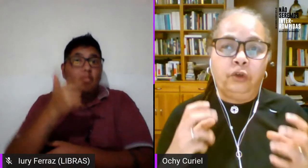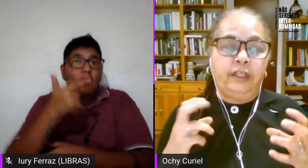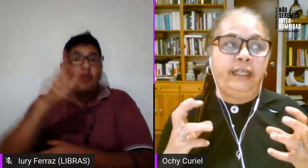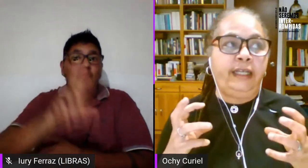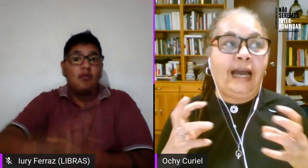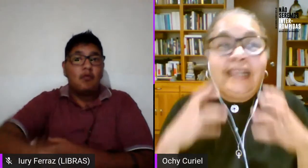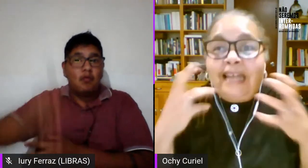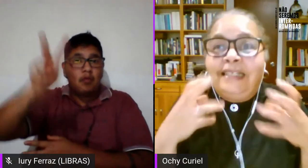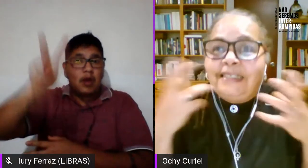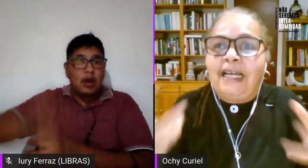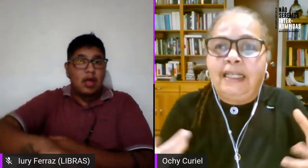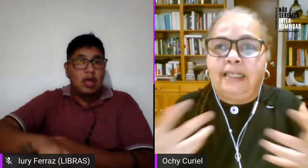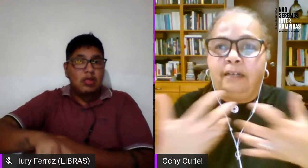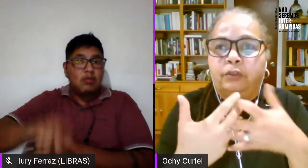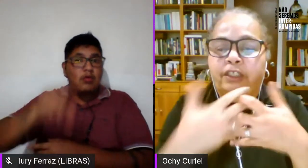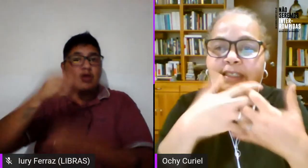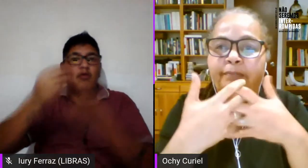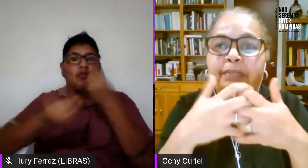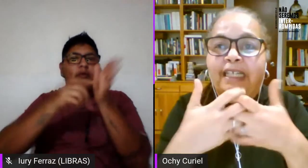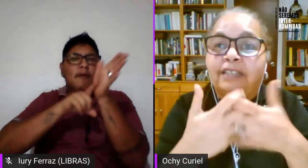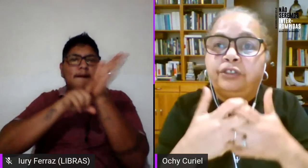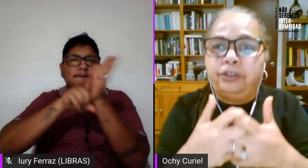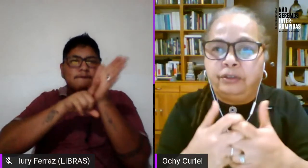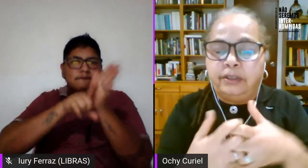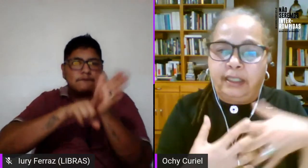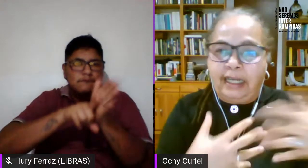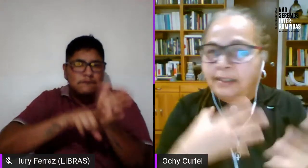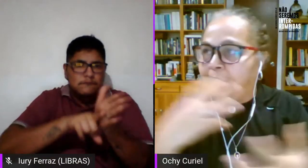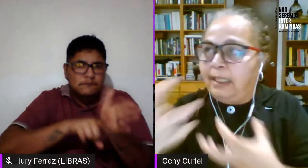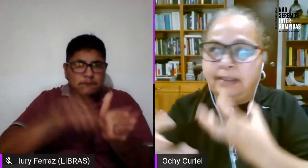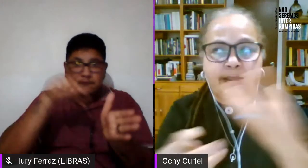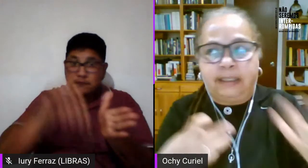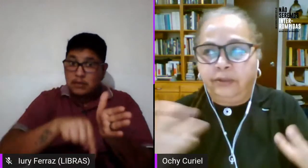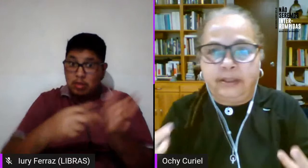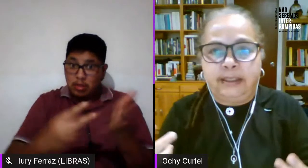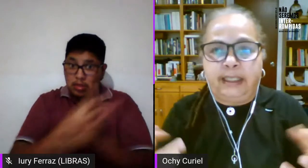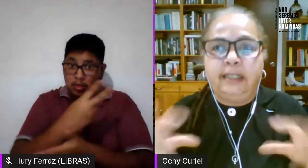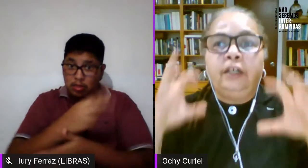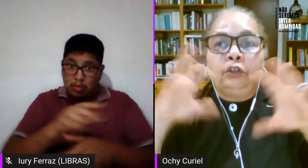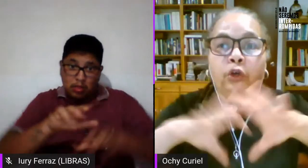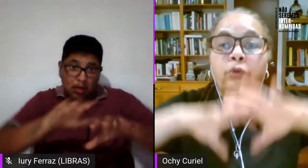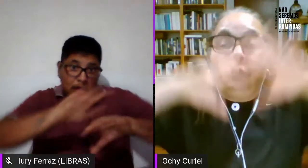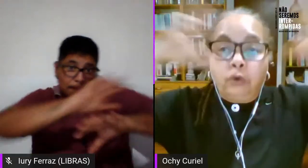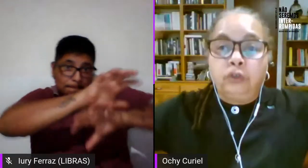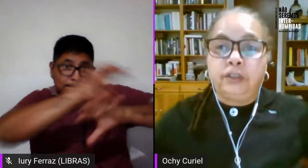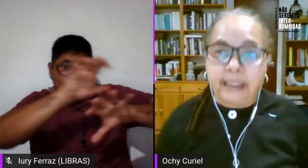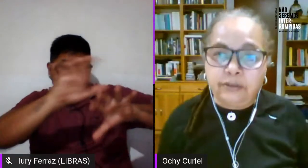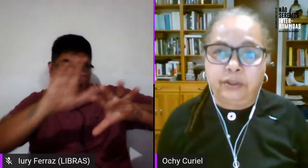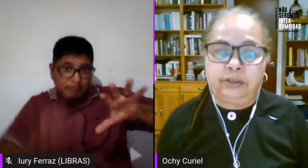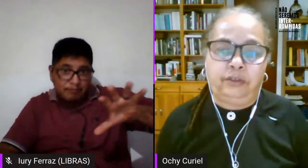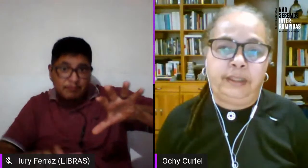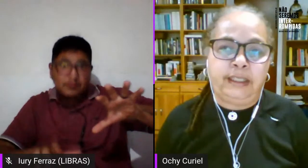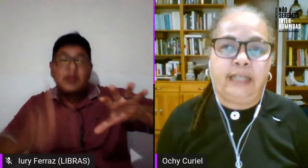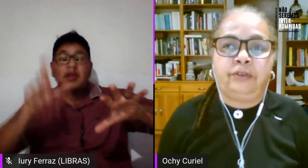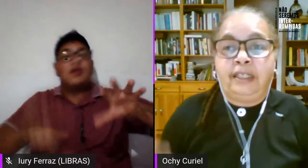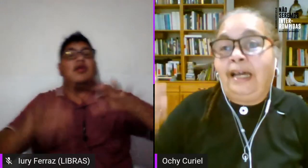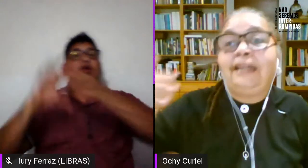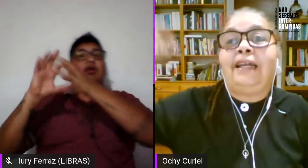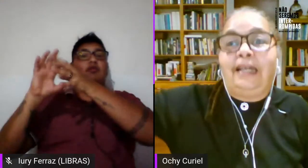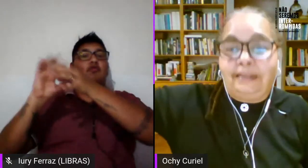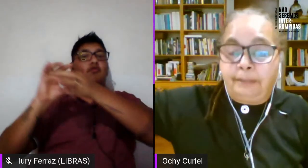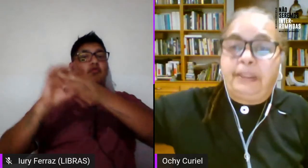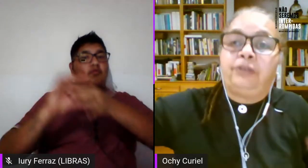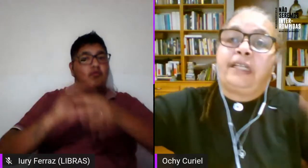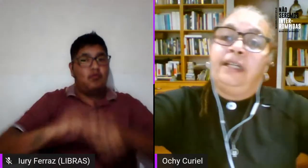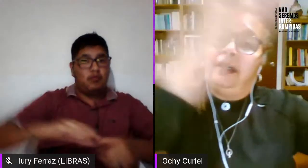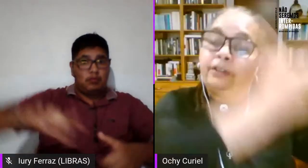de cómo analizar digamos esta imbricación de raza clase sexo etcétera con un contexto latinoamericano de